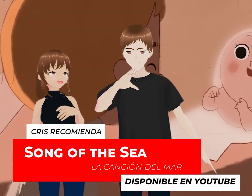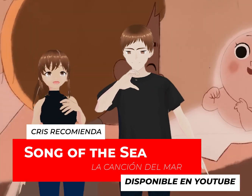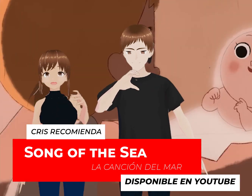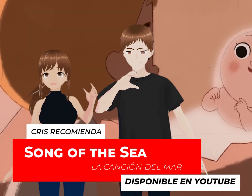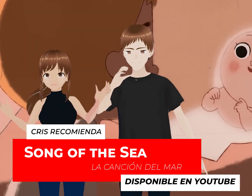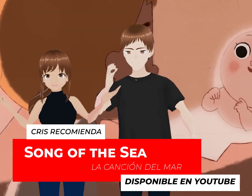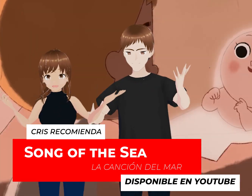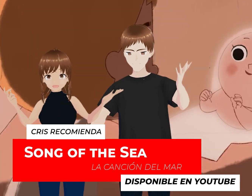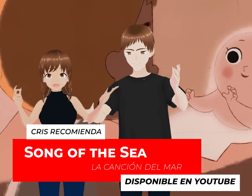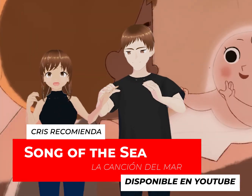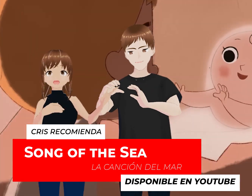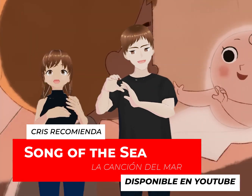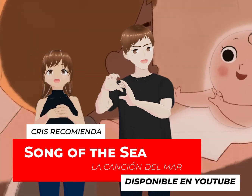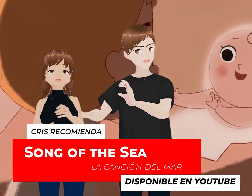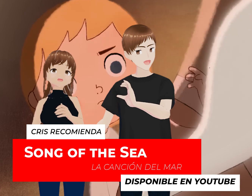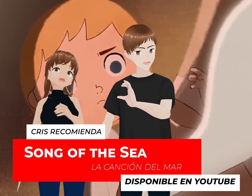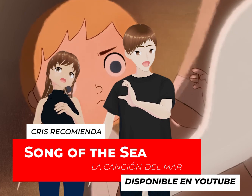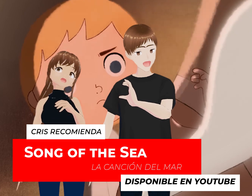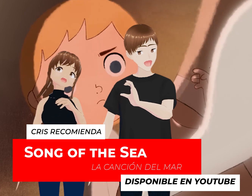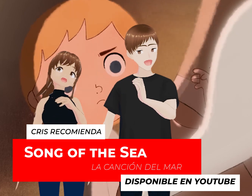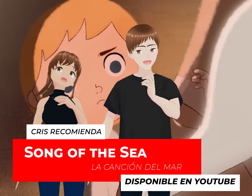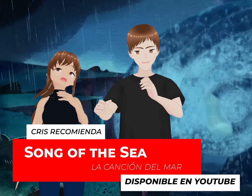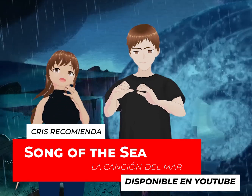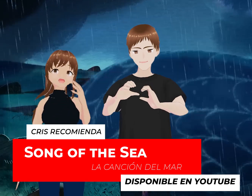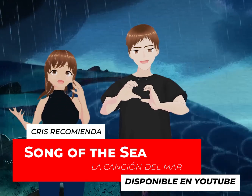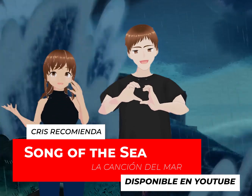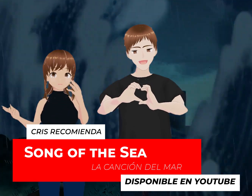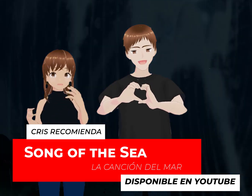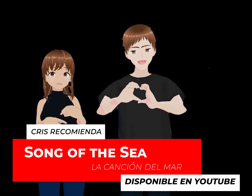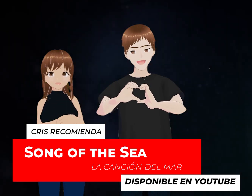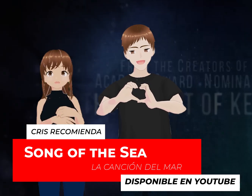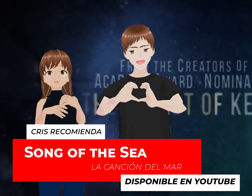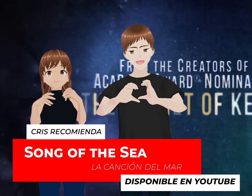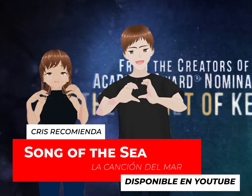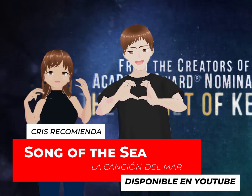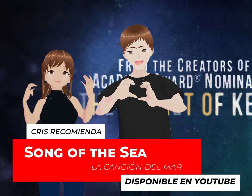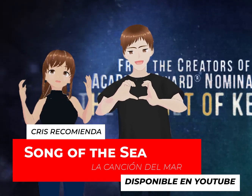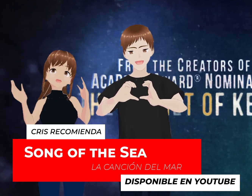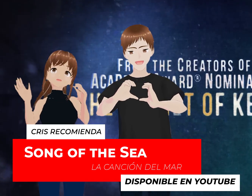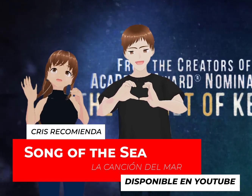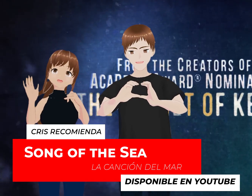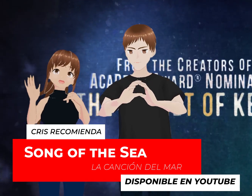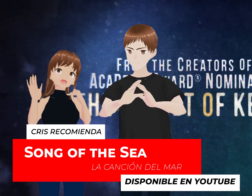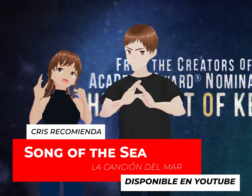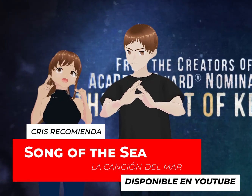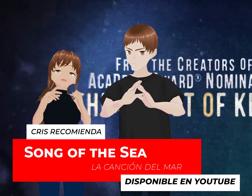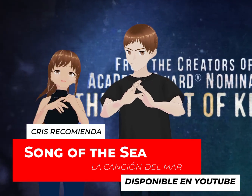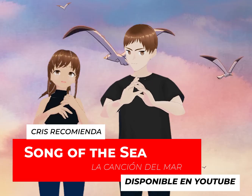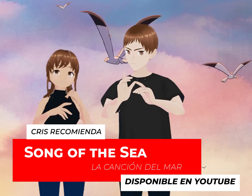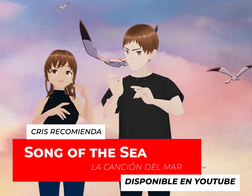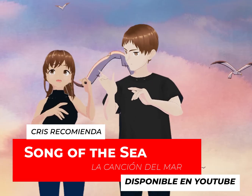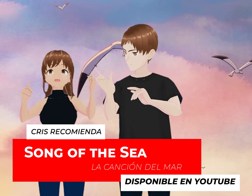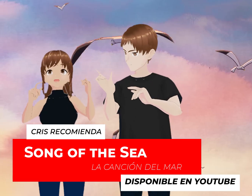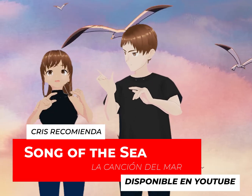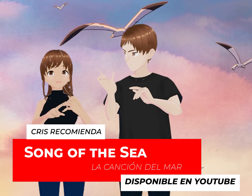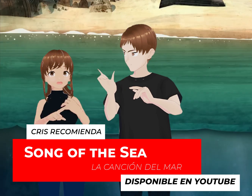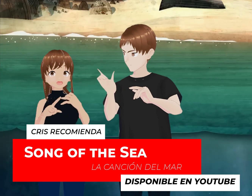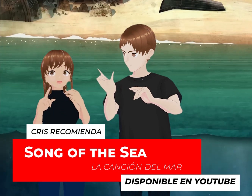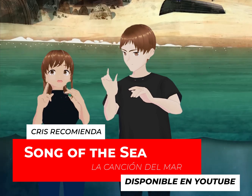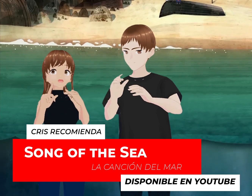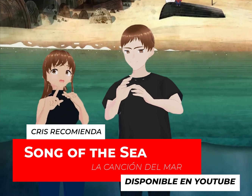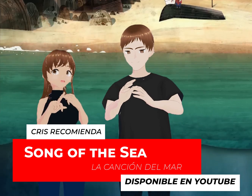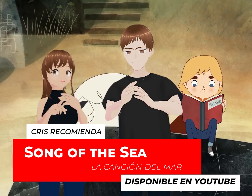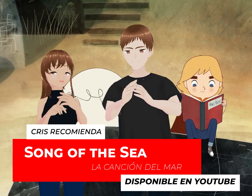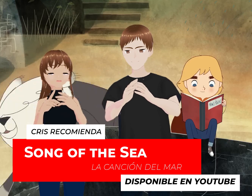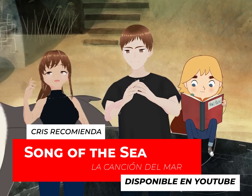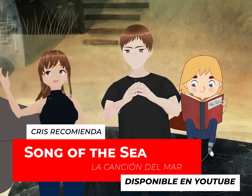un clásico y está de renta en diferentes sistemas, ya saben, en Apple TV, en